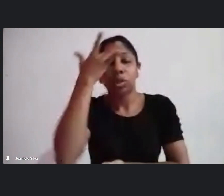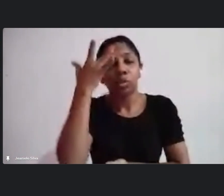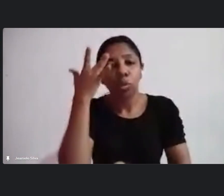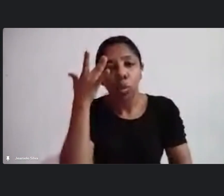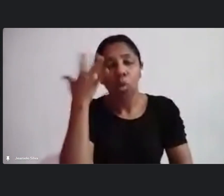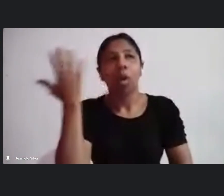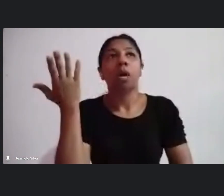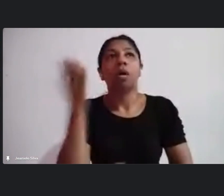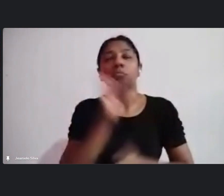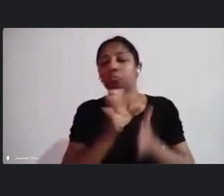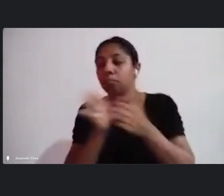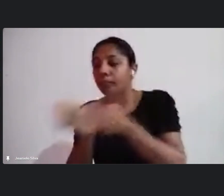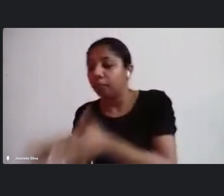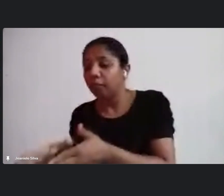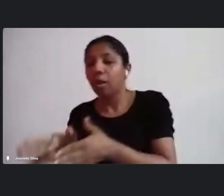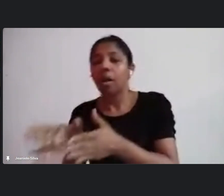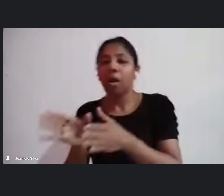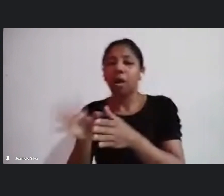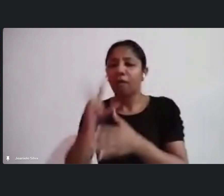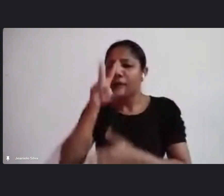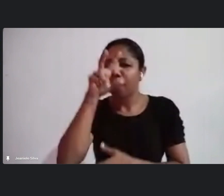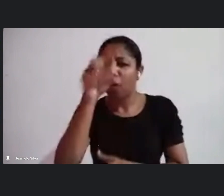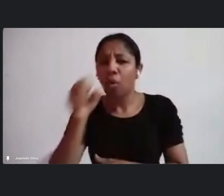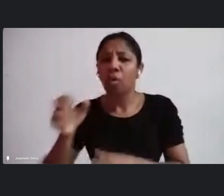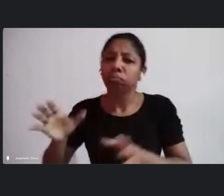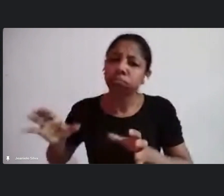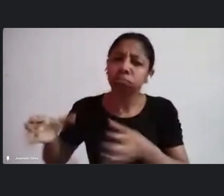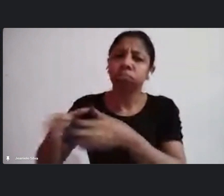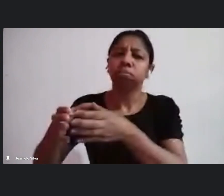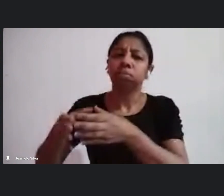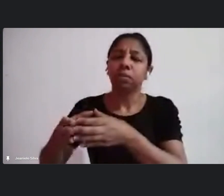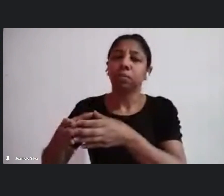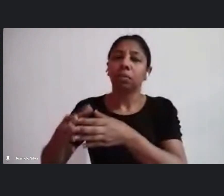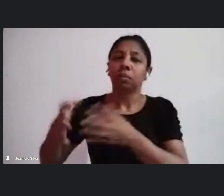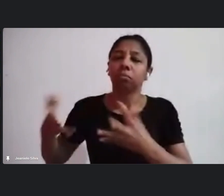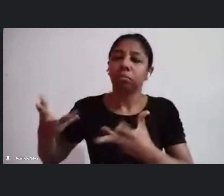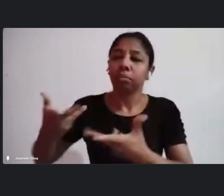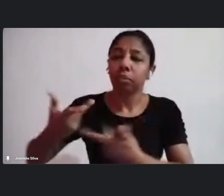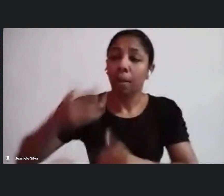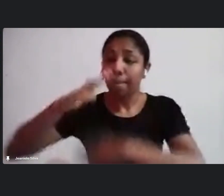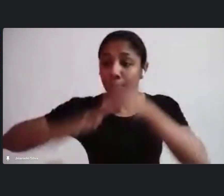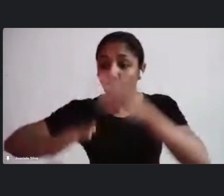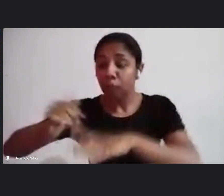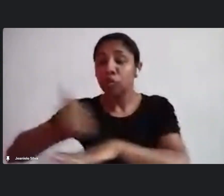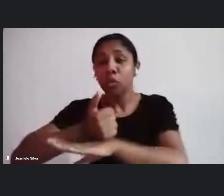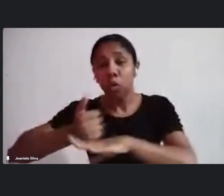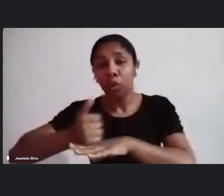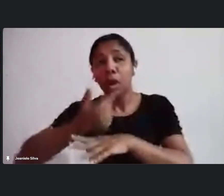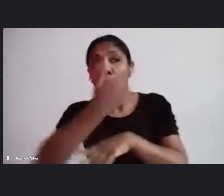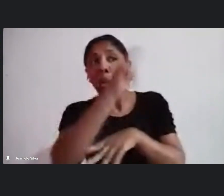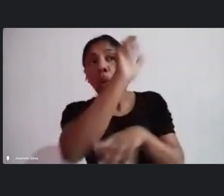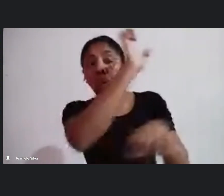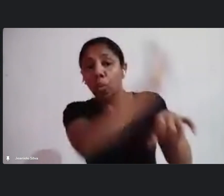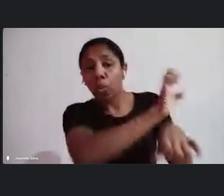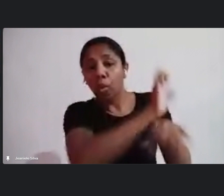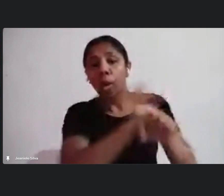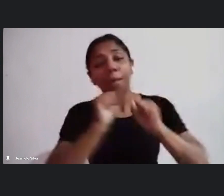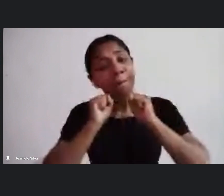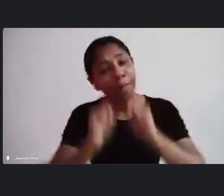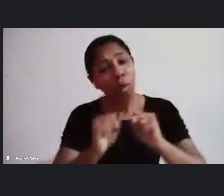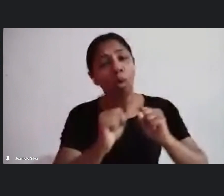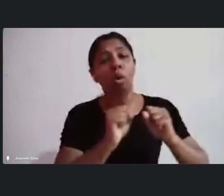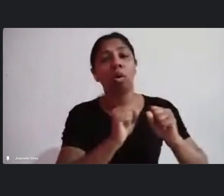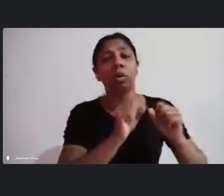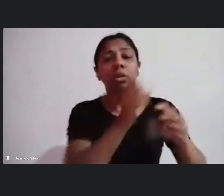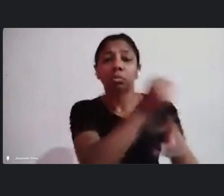fazer a química mais forte vocês podem ter um profissional de outro lugar vocês podem chamar para o projeto de vocês alguém